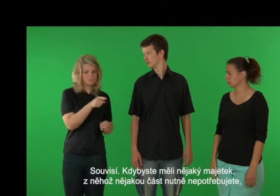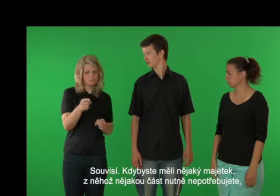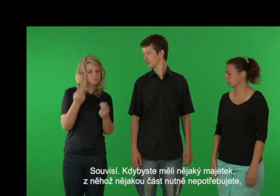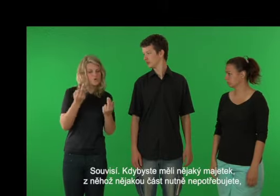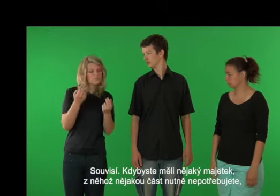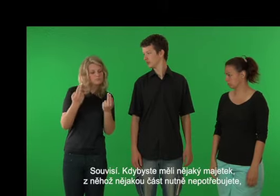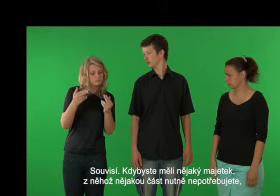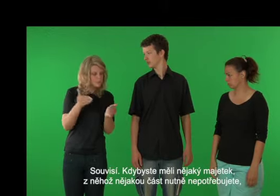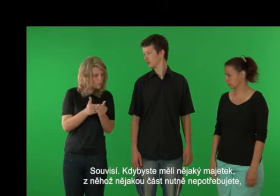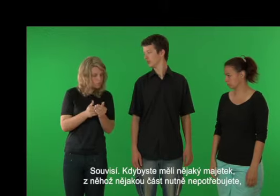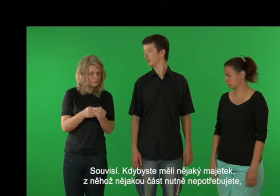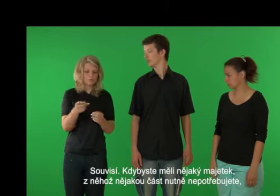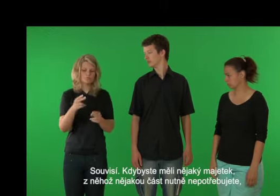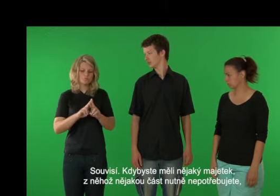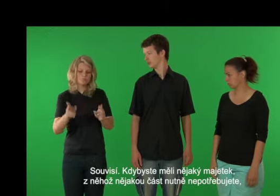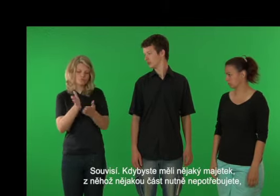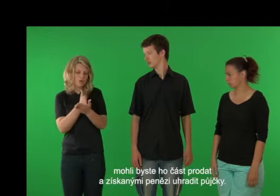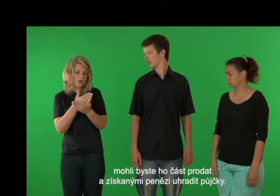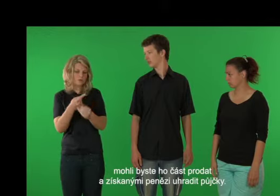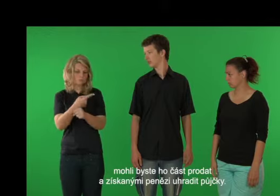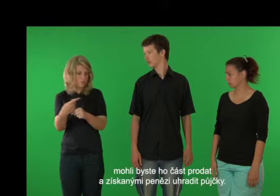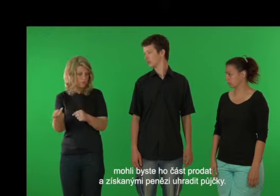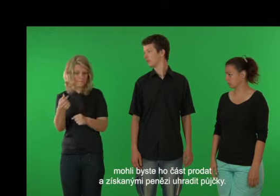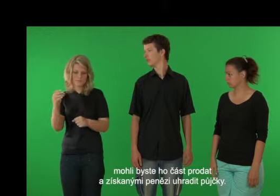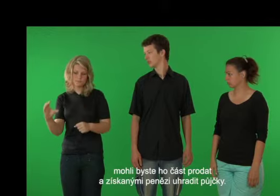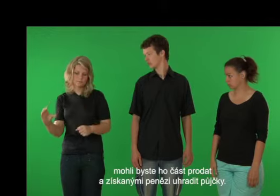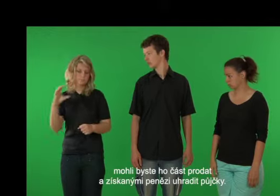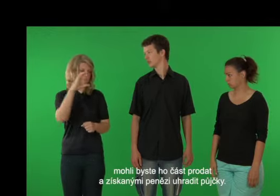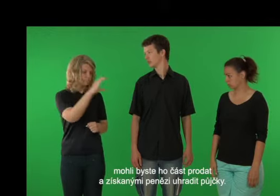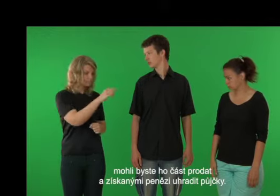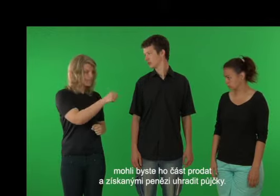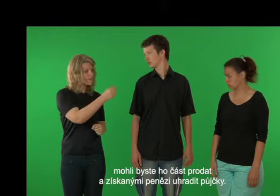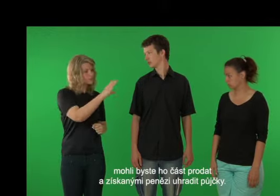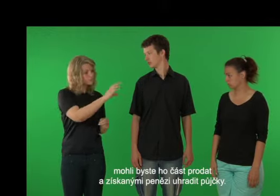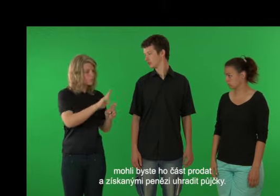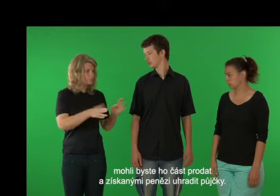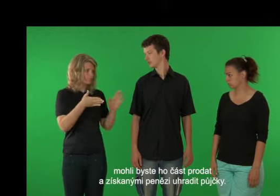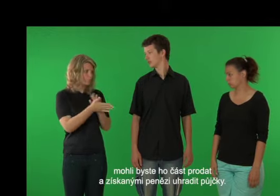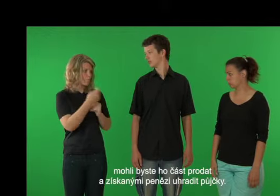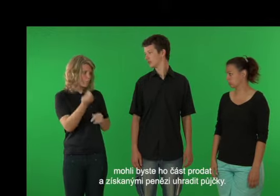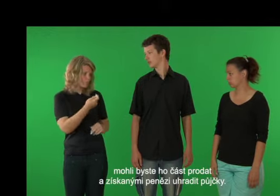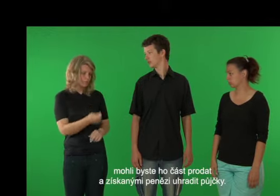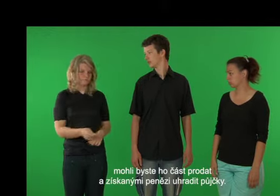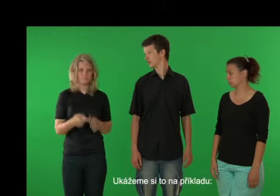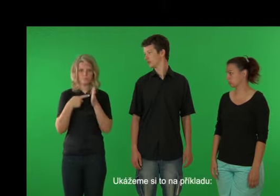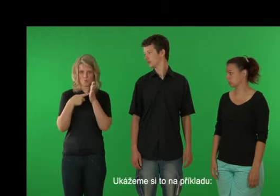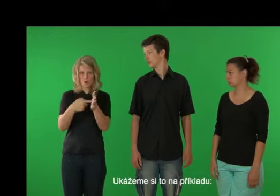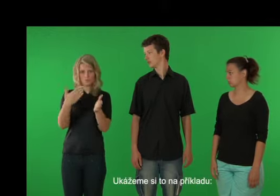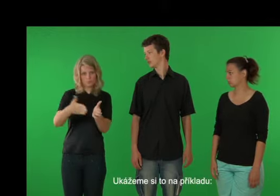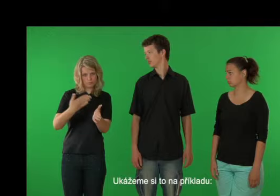měli nějaký majetek, z něhož nějakou část nikdy nepotřebujete. Mohli byste ho část prodat a získanými penězi uradit půjčky. Ukážeme si to na